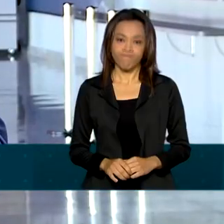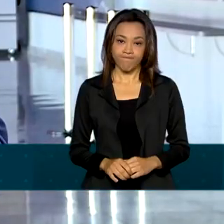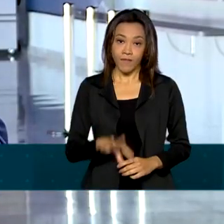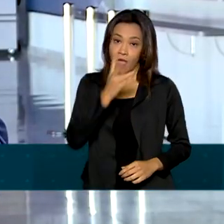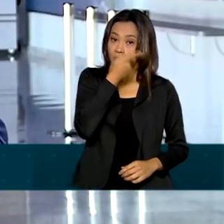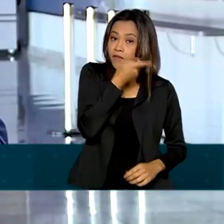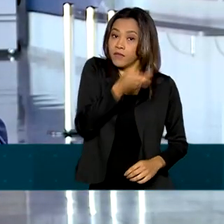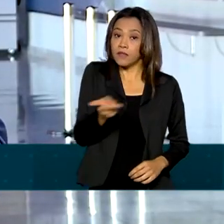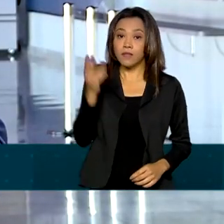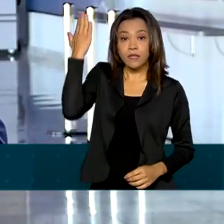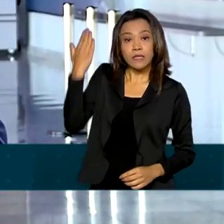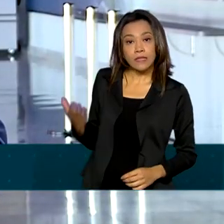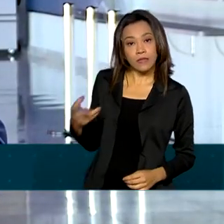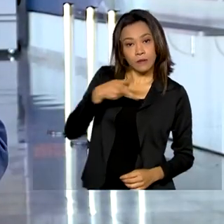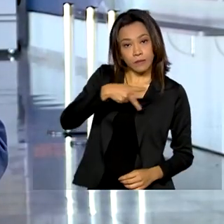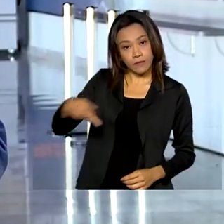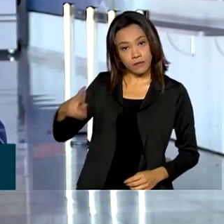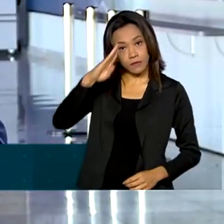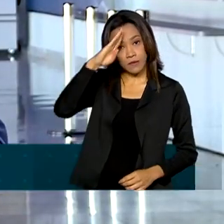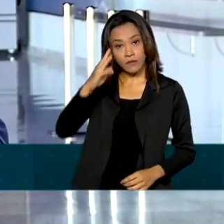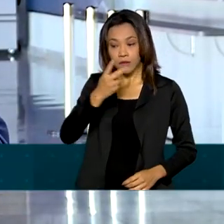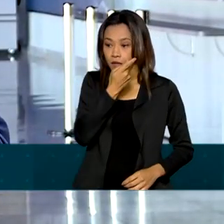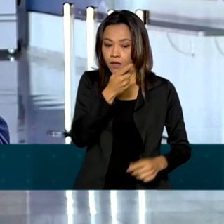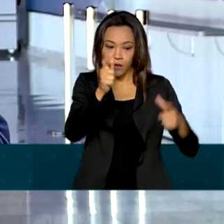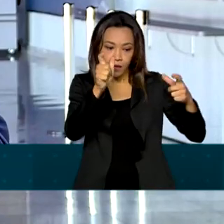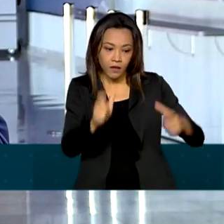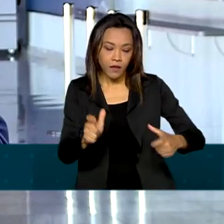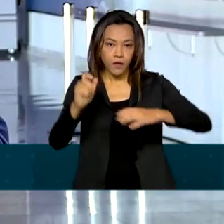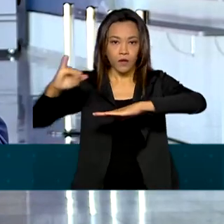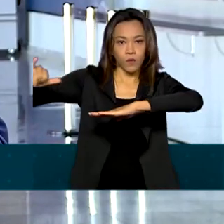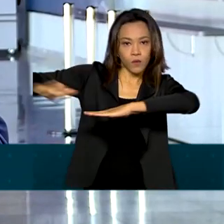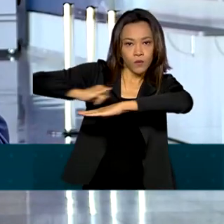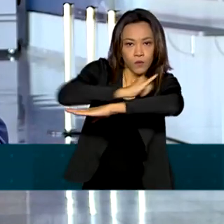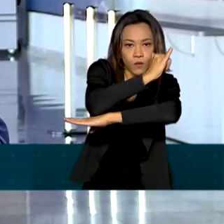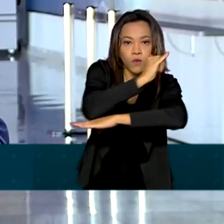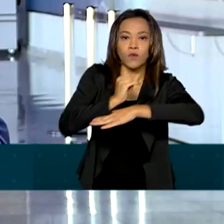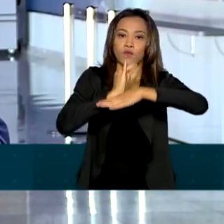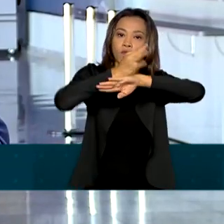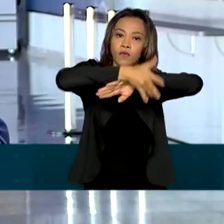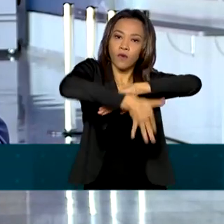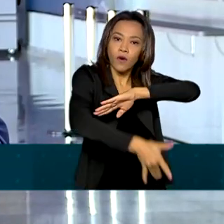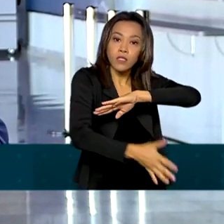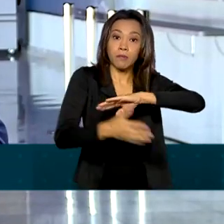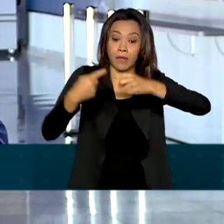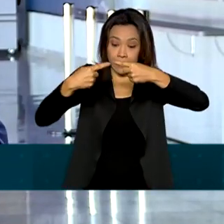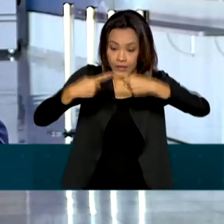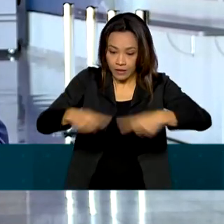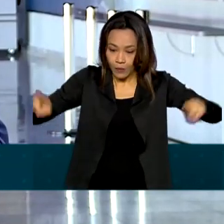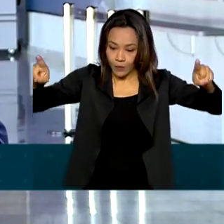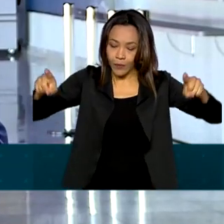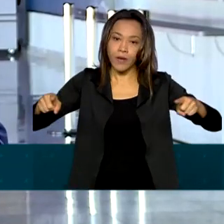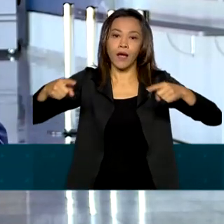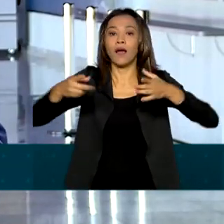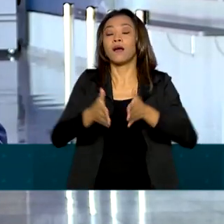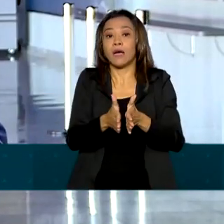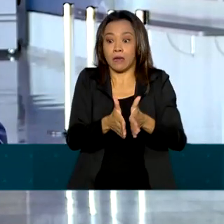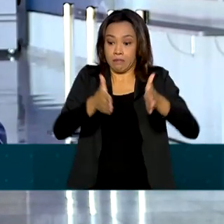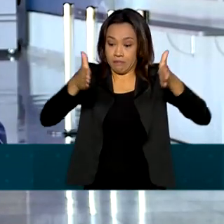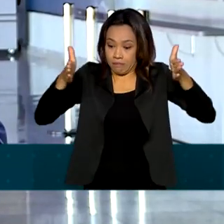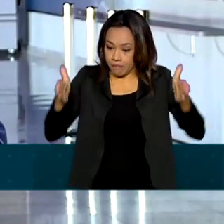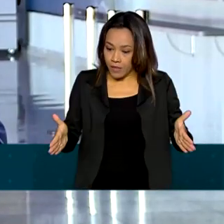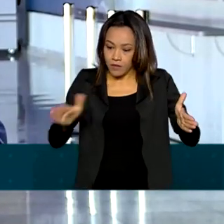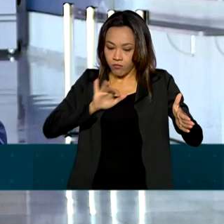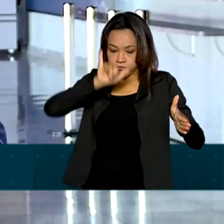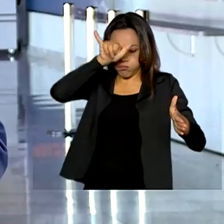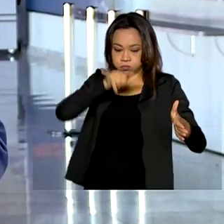visita do presidente Jair Bolsonaro ao aeroporto de Foz do Iguaçu, para inaugurar a ampliação da pista de pousos e decolagens,